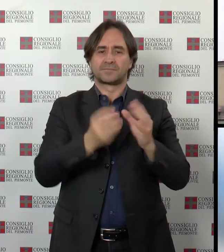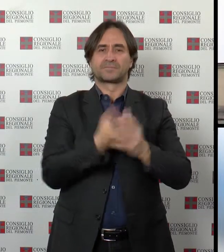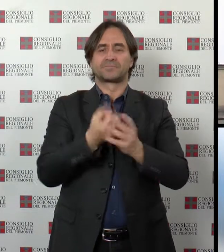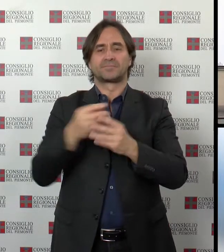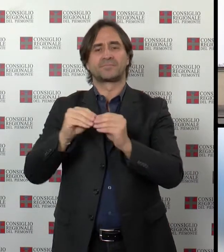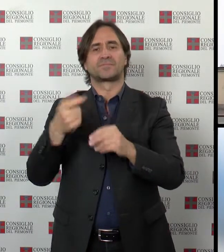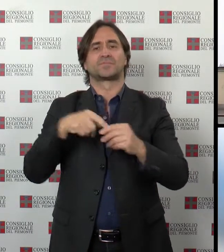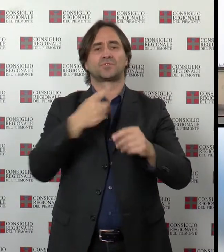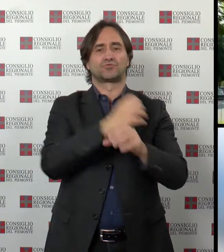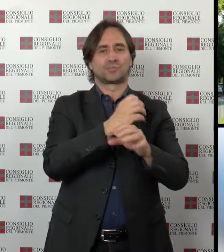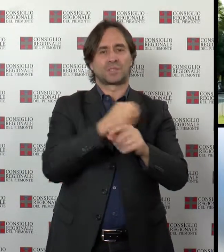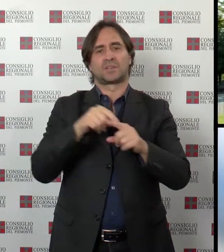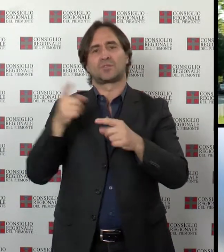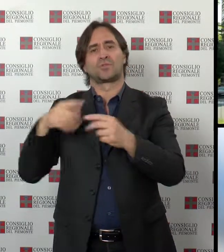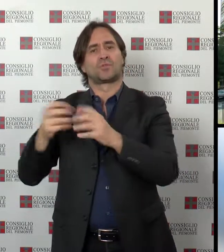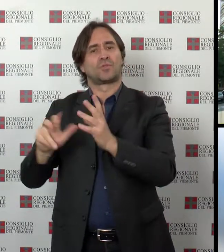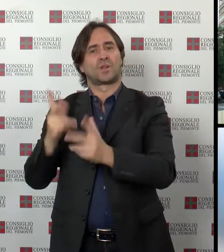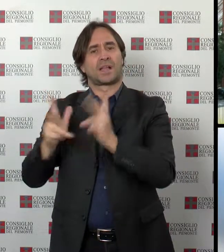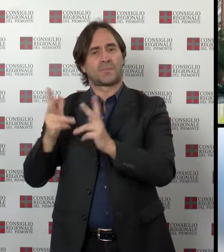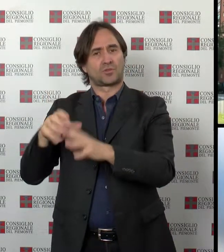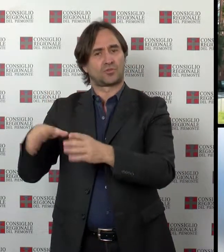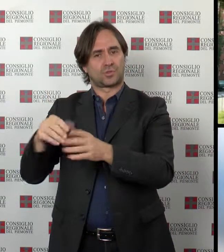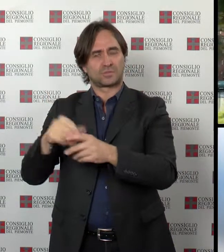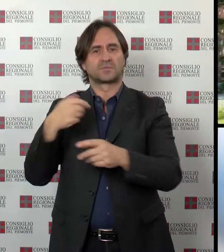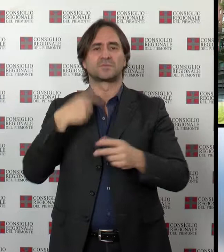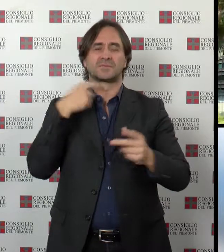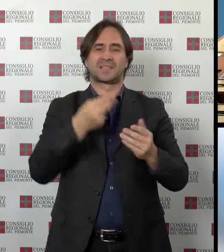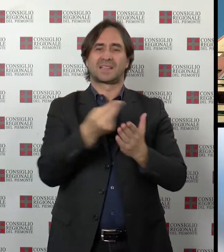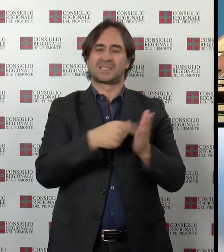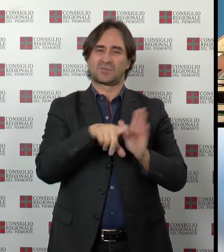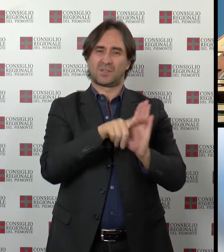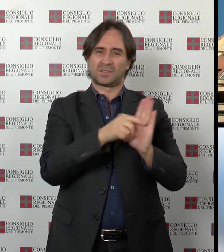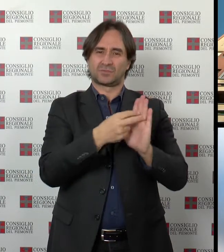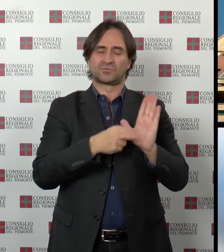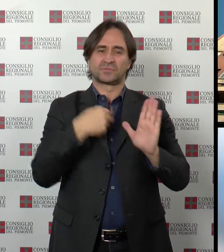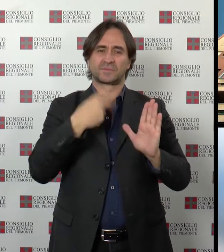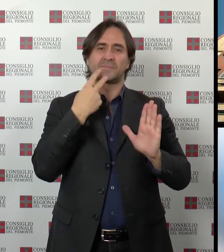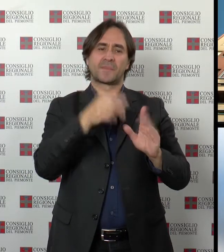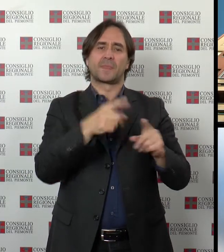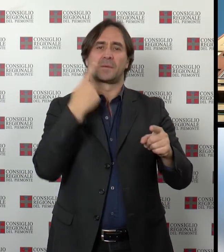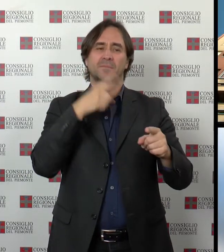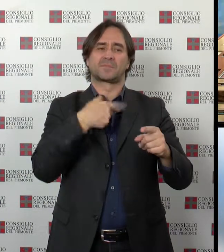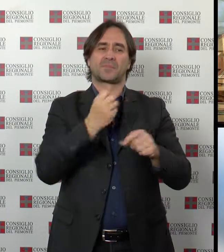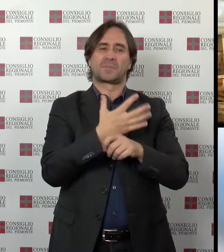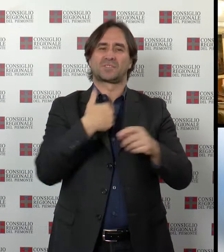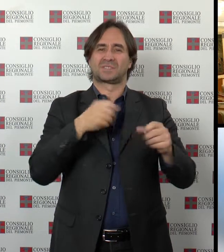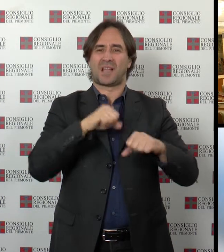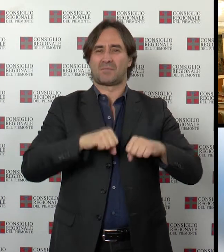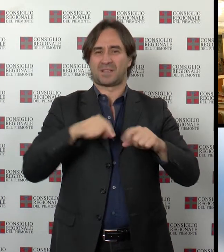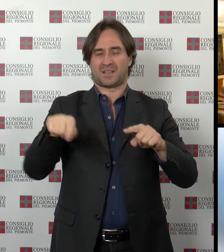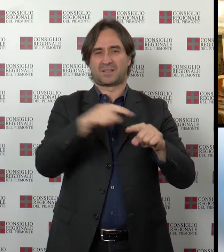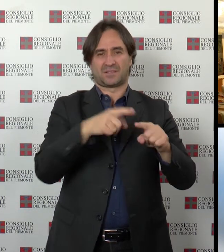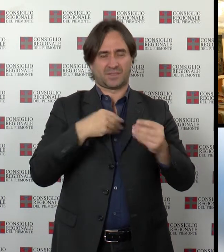nuovi cimiteri e crematori e il disegno di legge che prevede misure straordinarie ai comuni per l'emergenza abitativa I